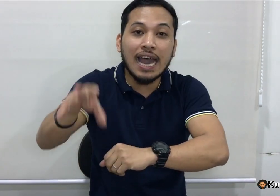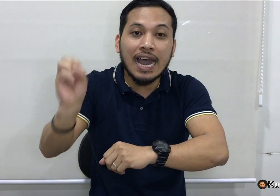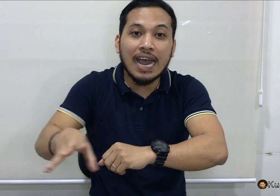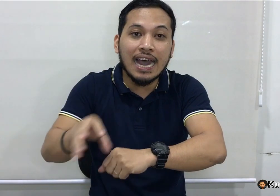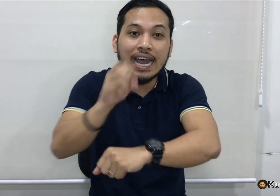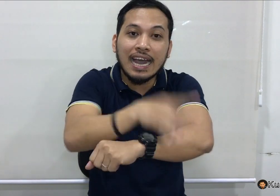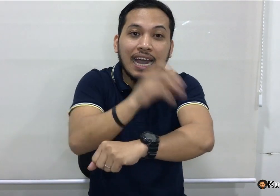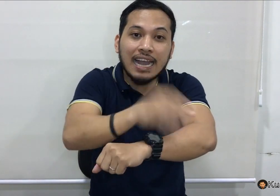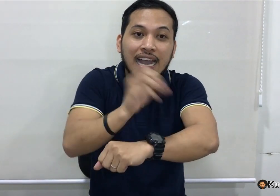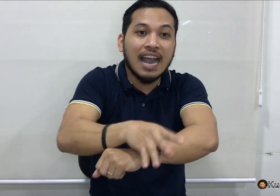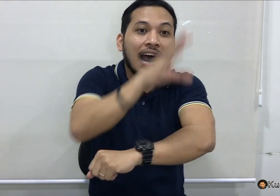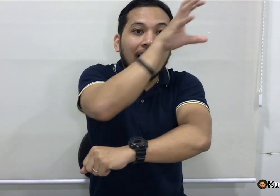chismosang